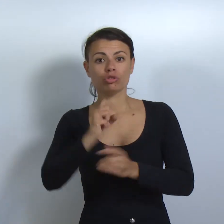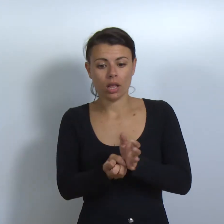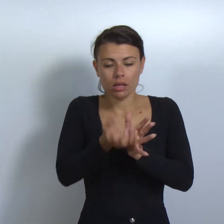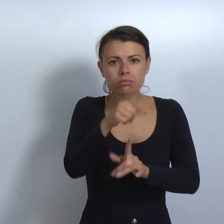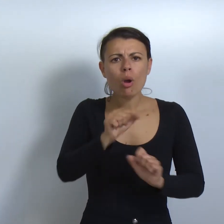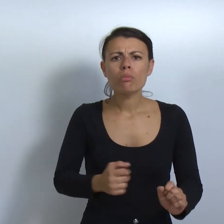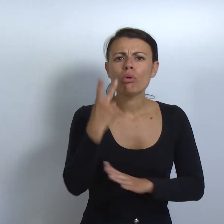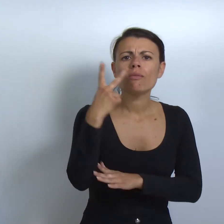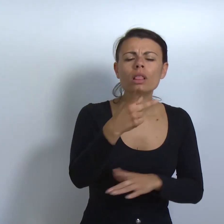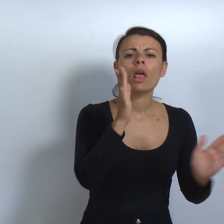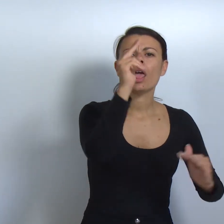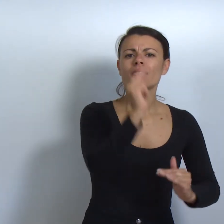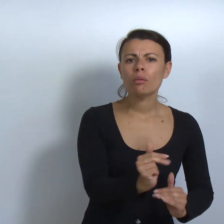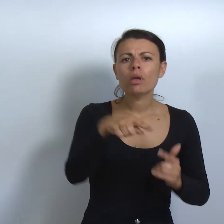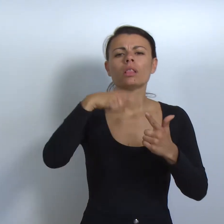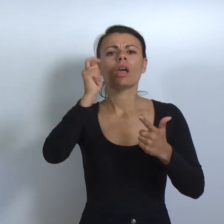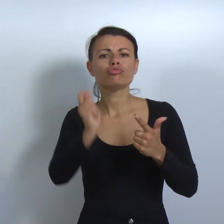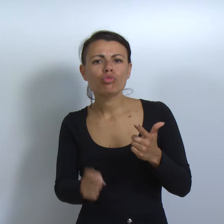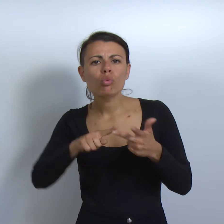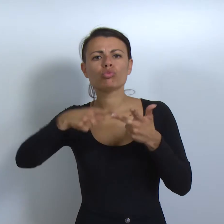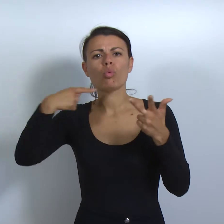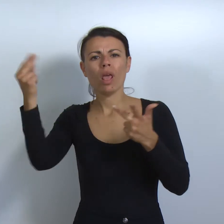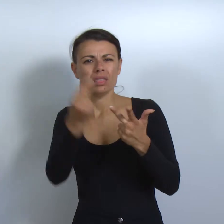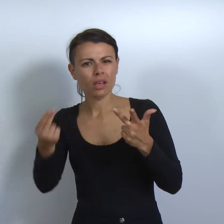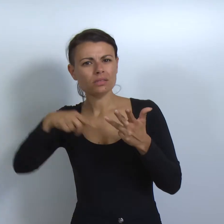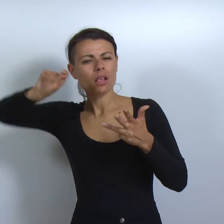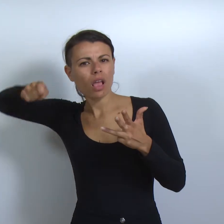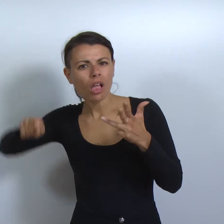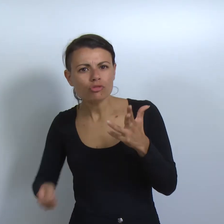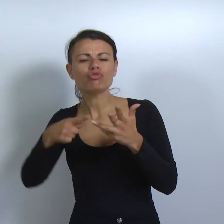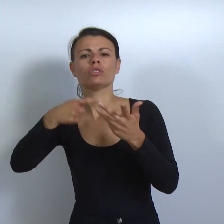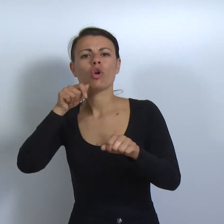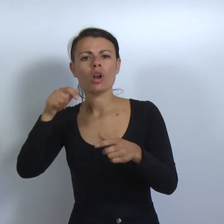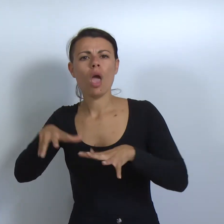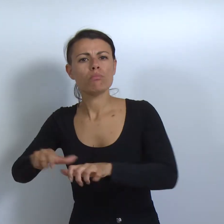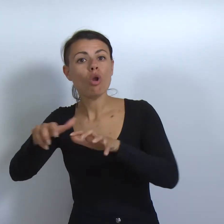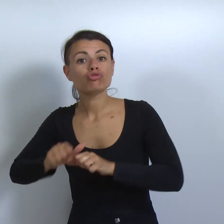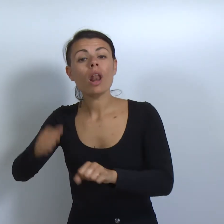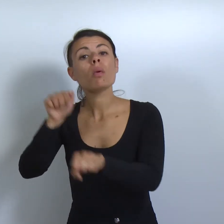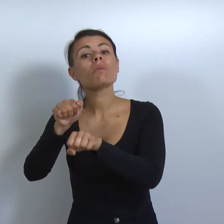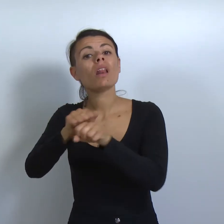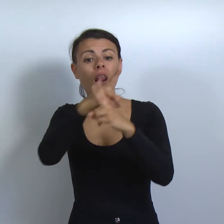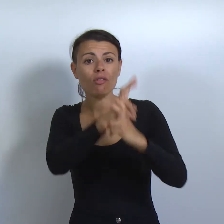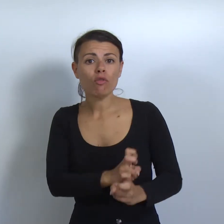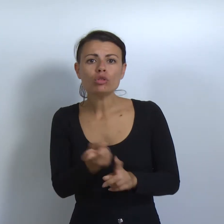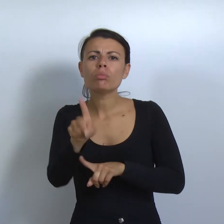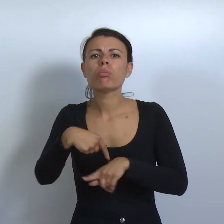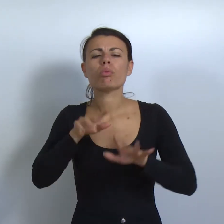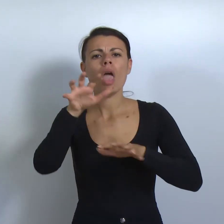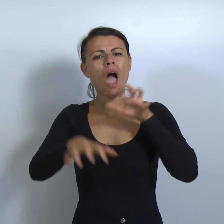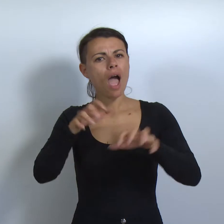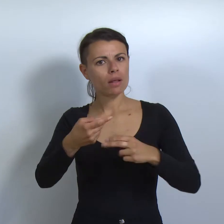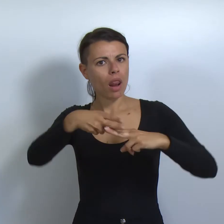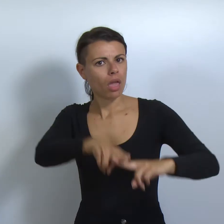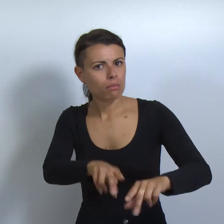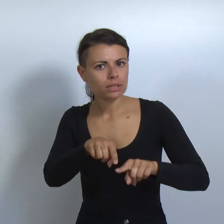ammirare dipinti, sculture, disegni, incisioni, porcellane, minerali, fossili e animali imbalsamati. Una